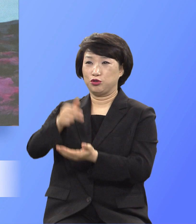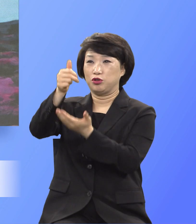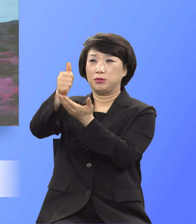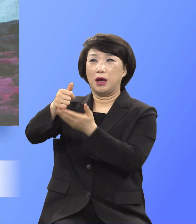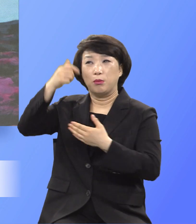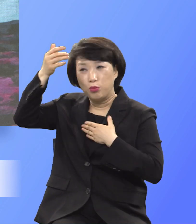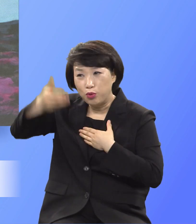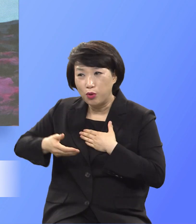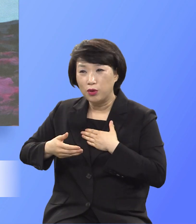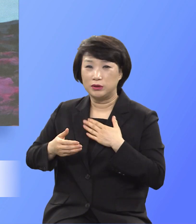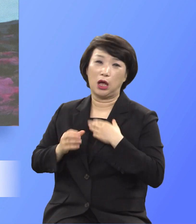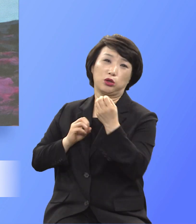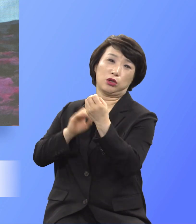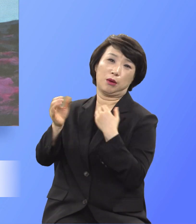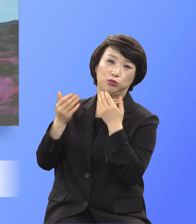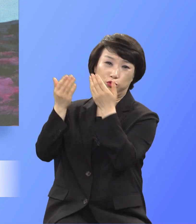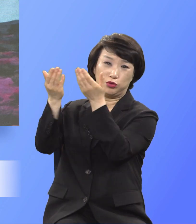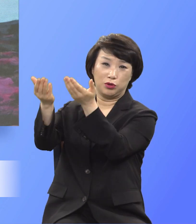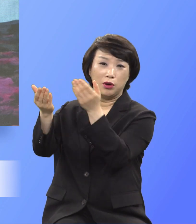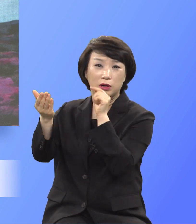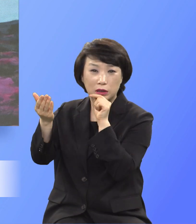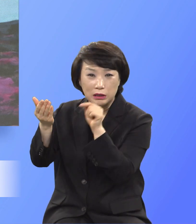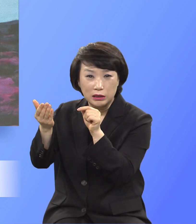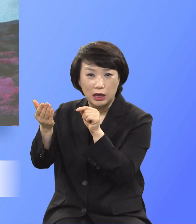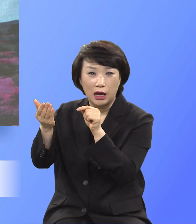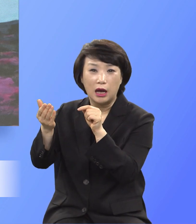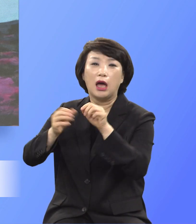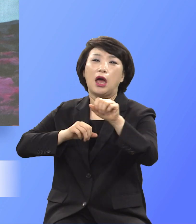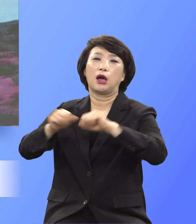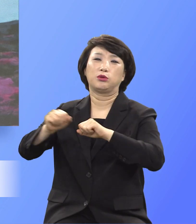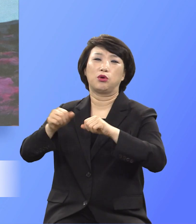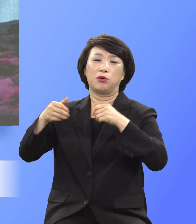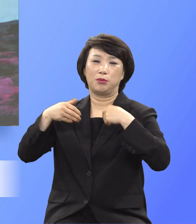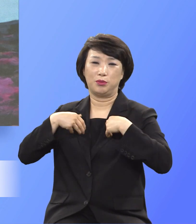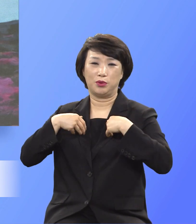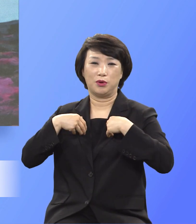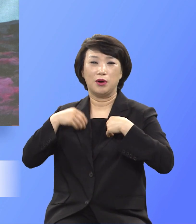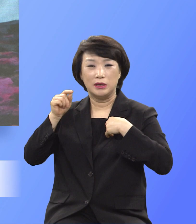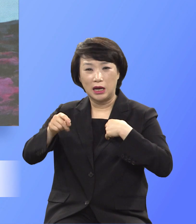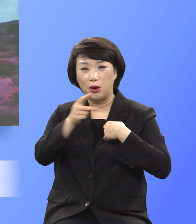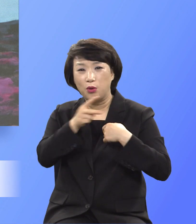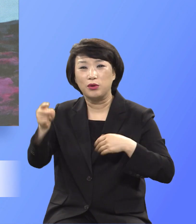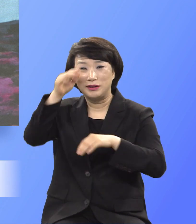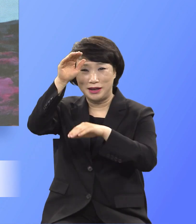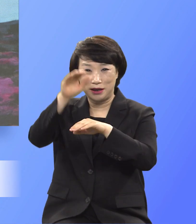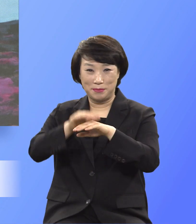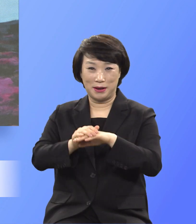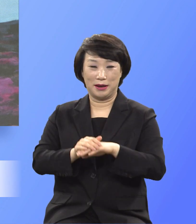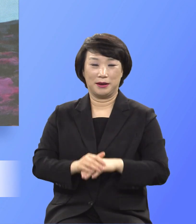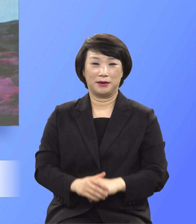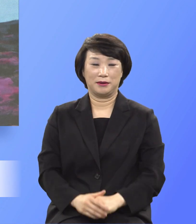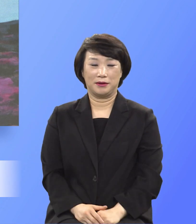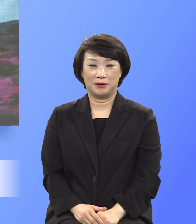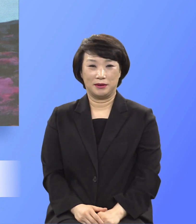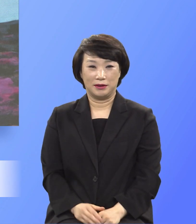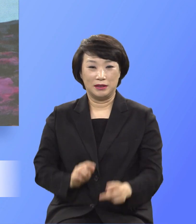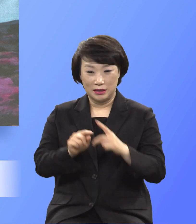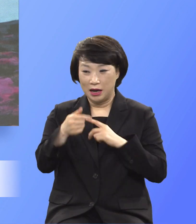답을 내는 것이 행동하는 것이 예배입니다 이해가 되십니까?